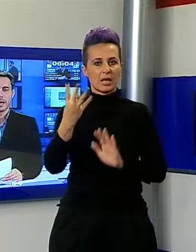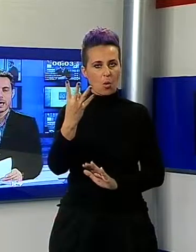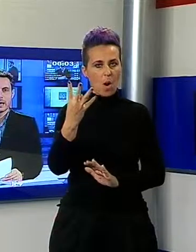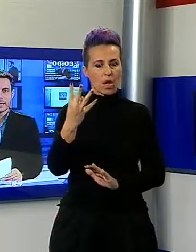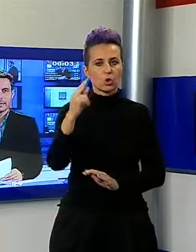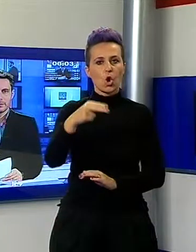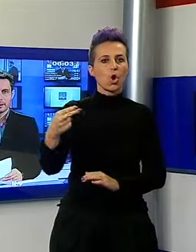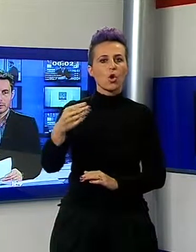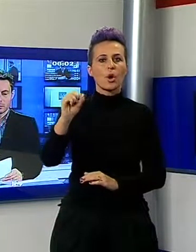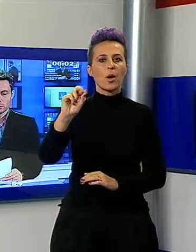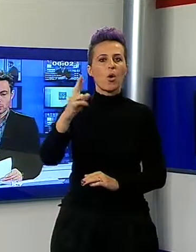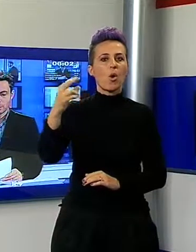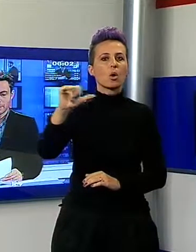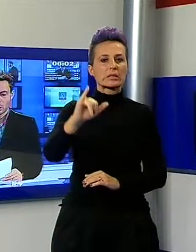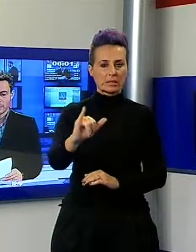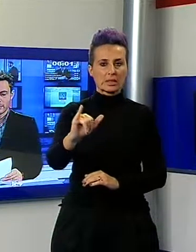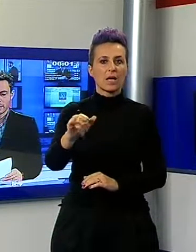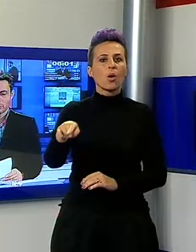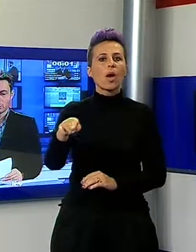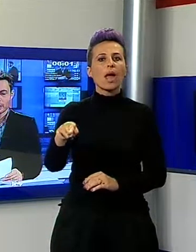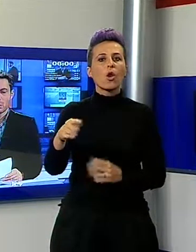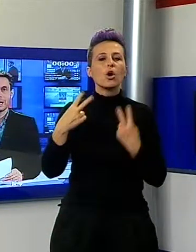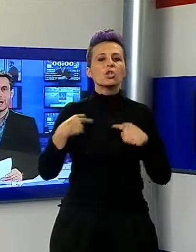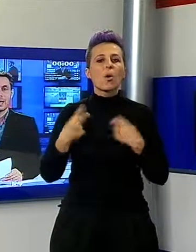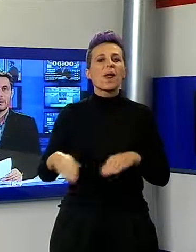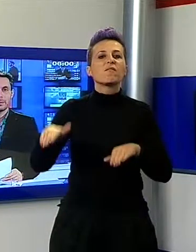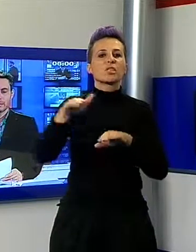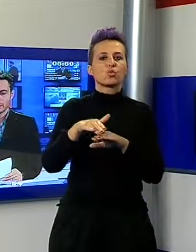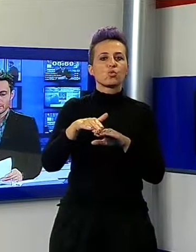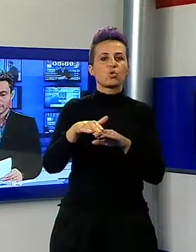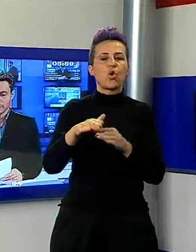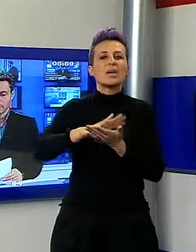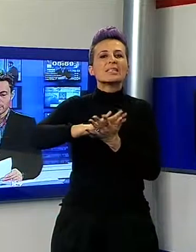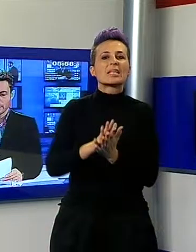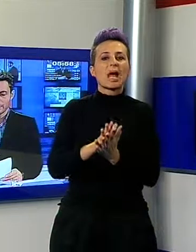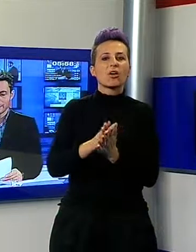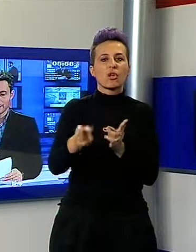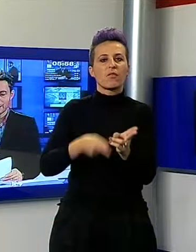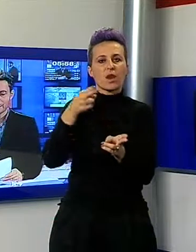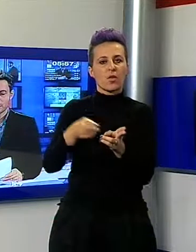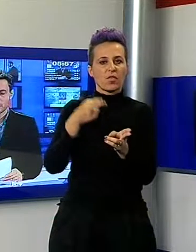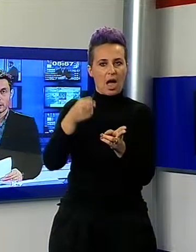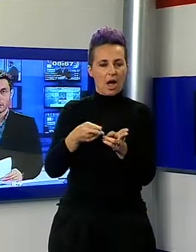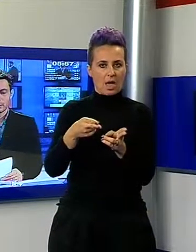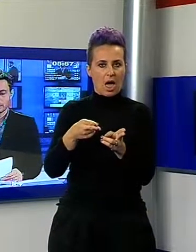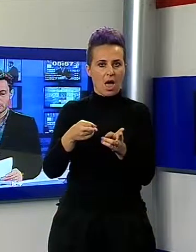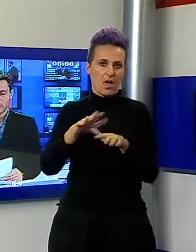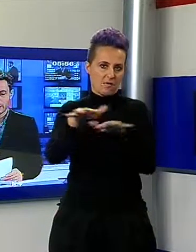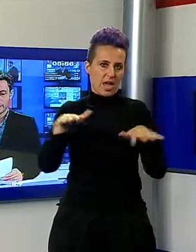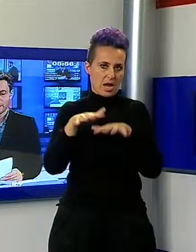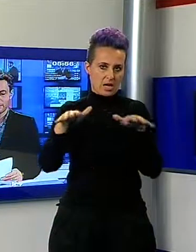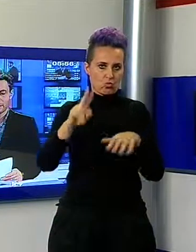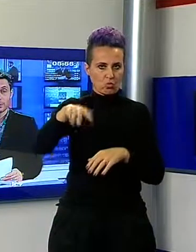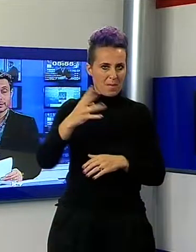ferroviaria del 29 giugno 2009 a Viareggio, nella quale hanno perso la vita la moglie Roberta Calzoni, 54